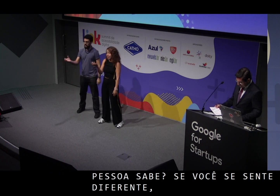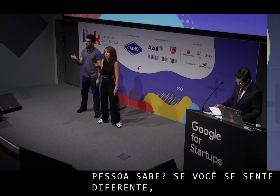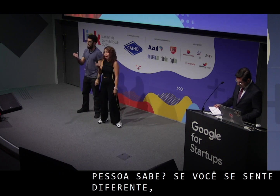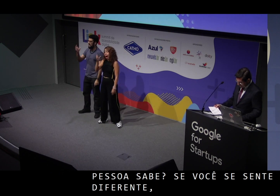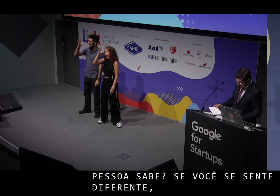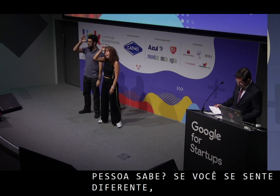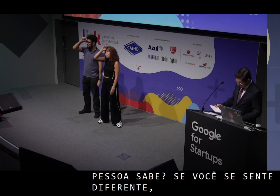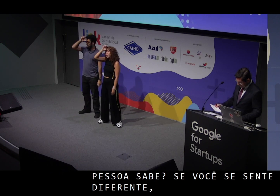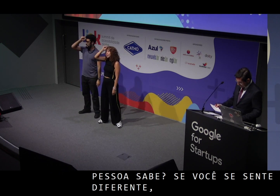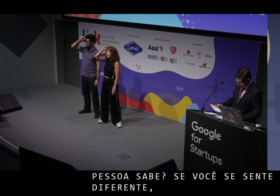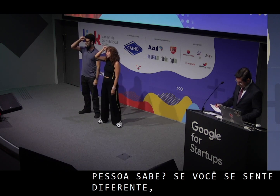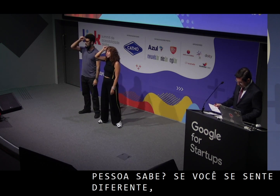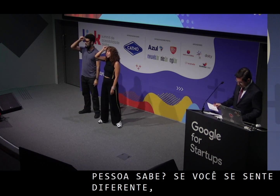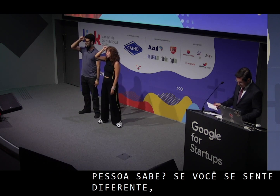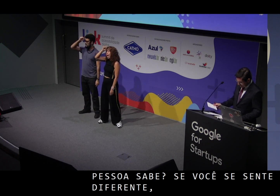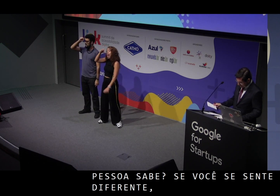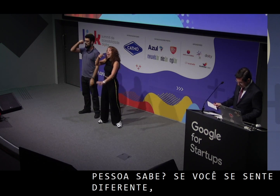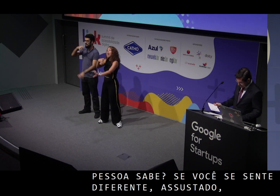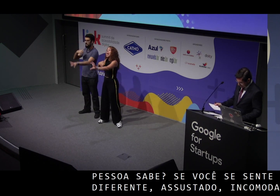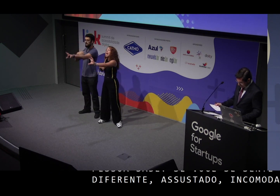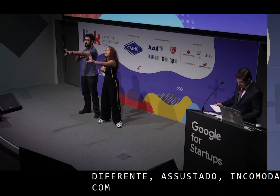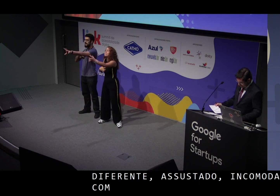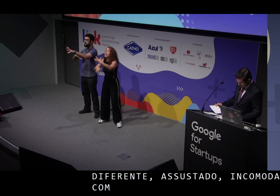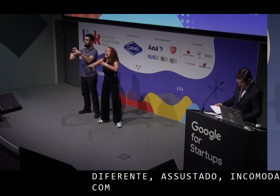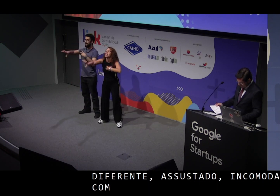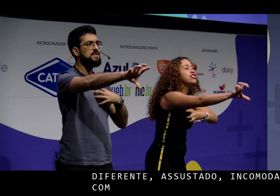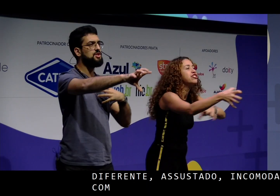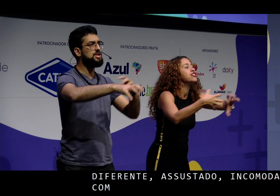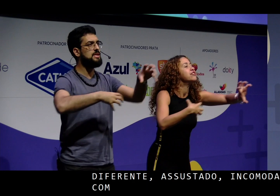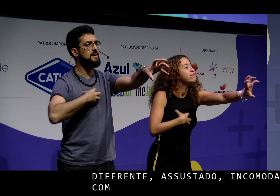quer aprender empatia.